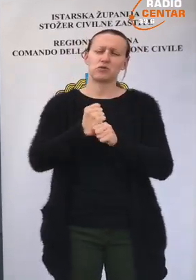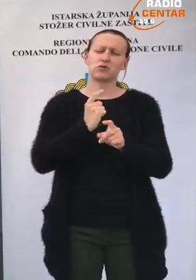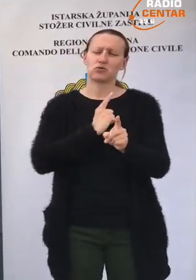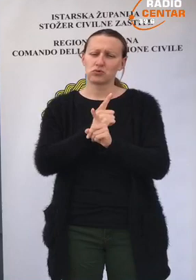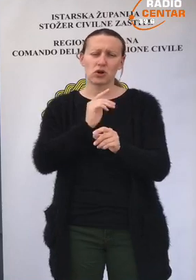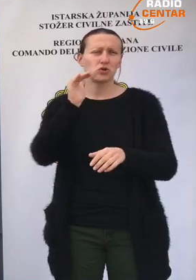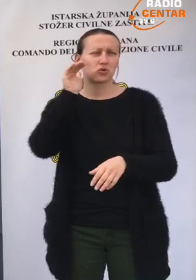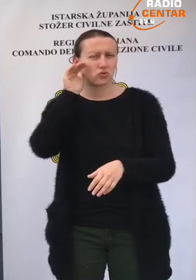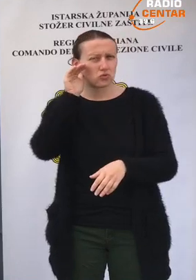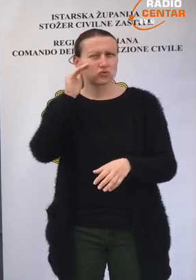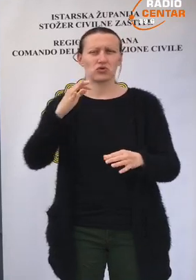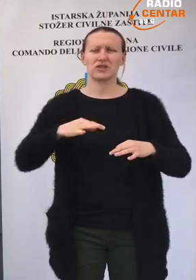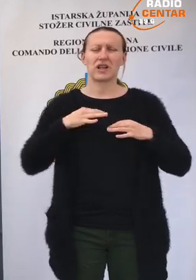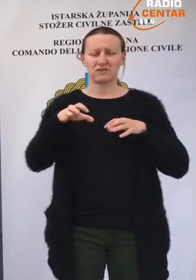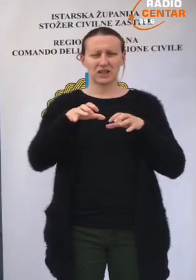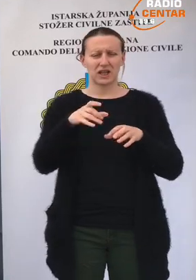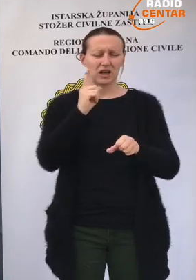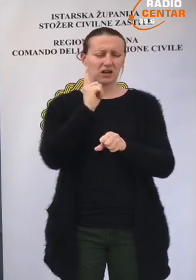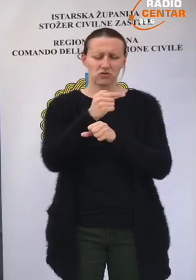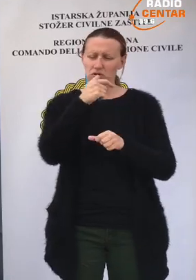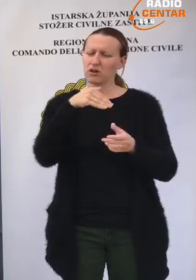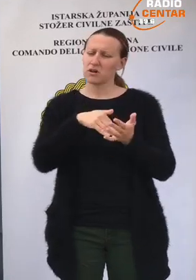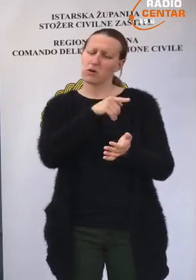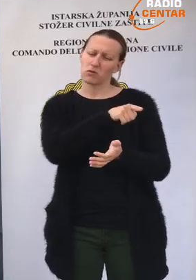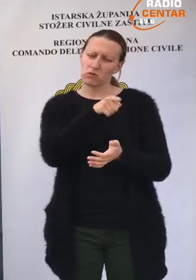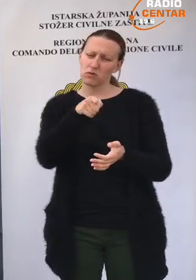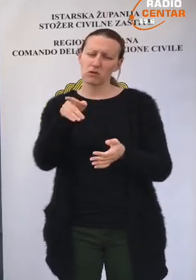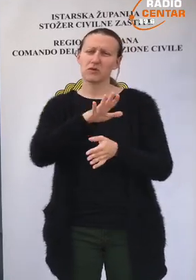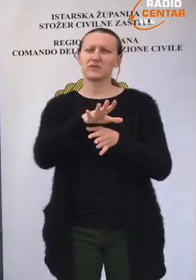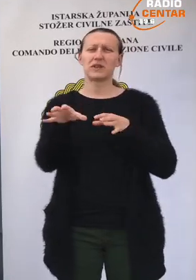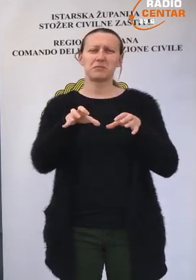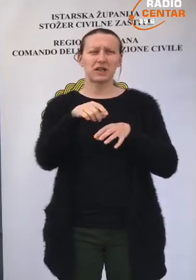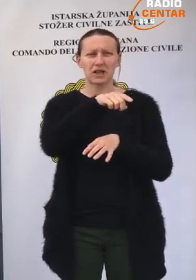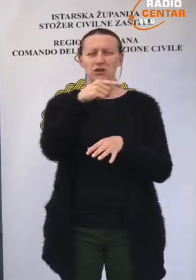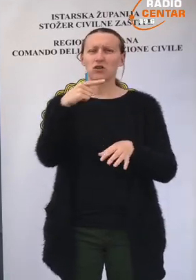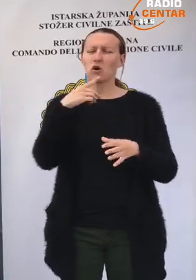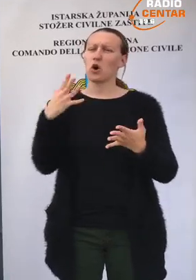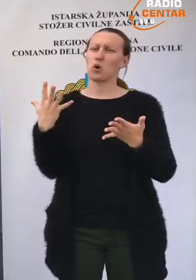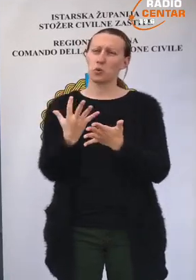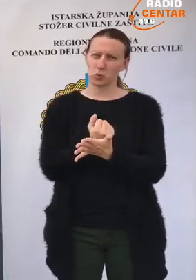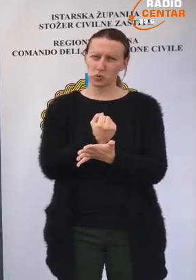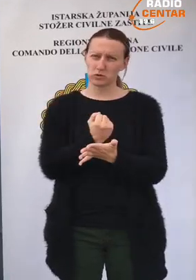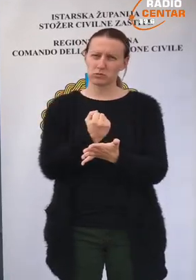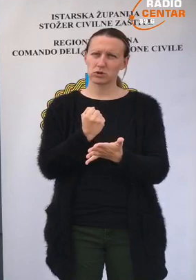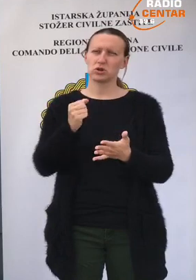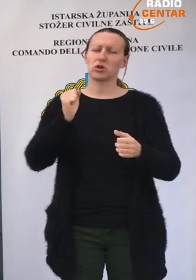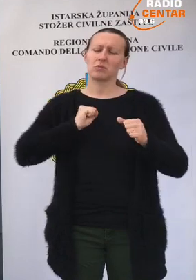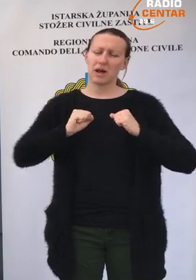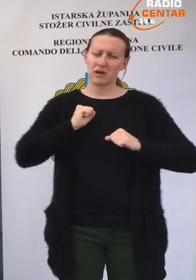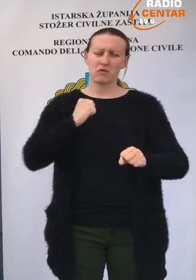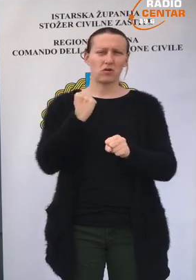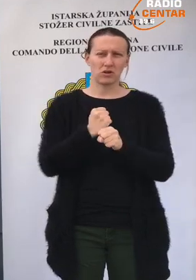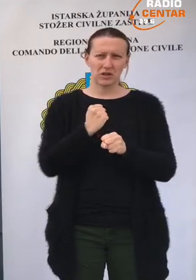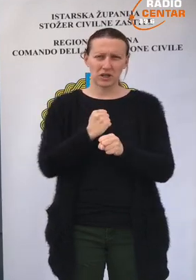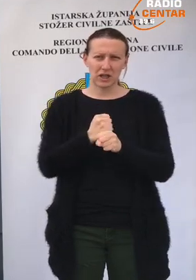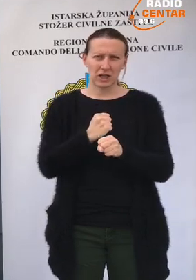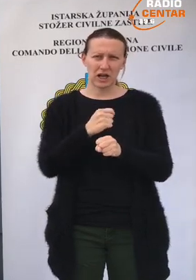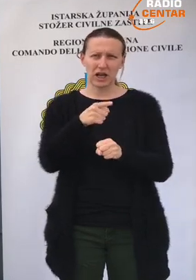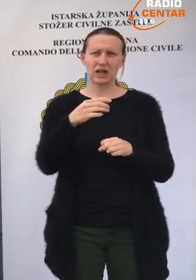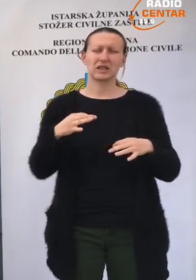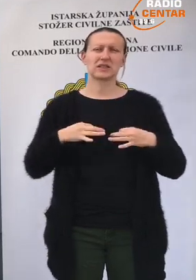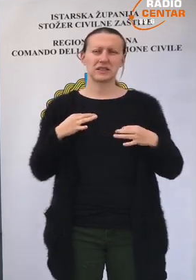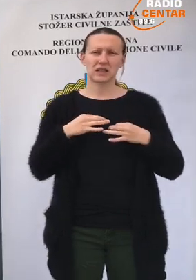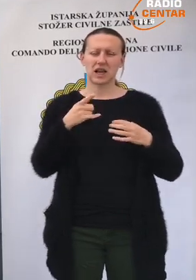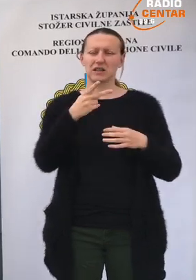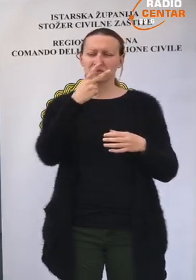suradljivo slušaju zdravstvene radnike, a i svim zdravstvenim radnicima koji uspješno izdržavaju ovoj, rekli bismo,